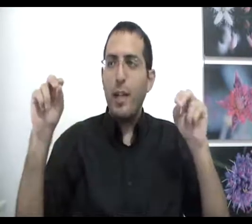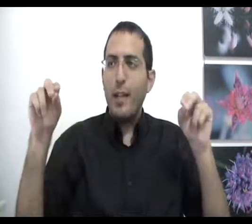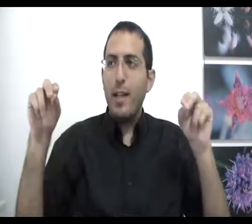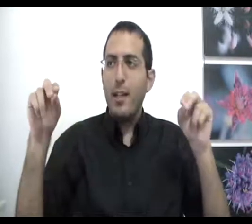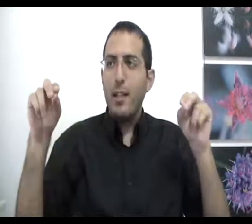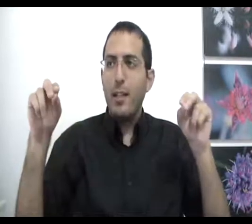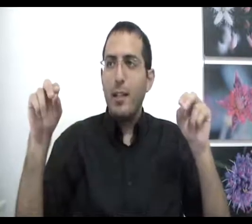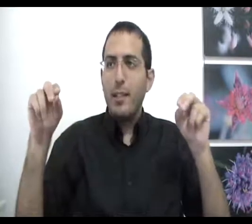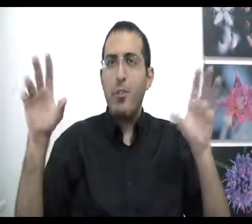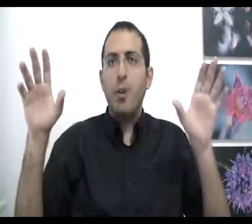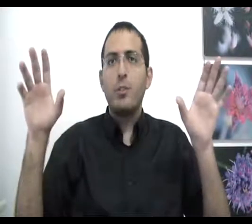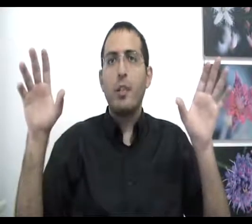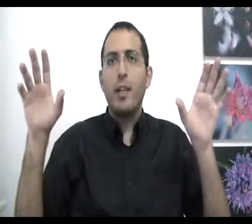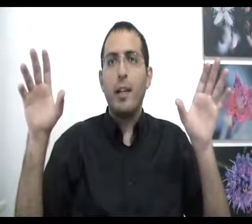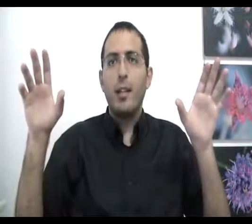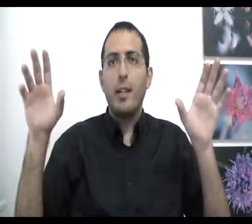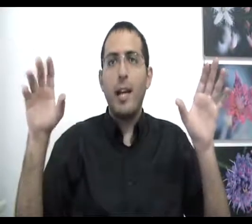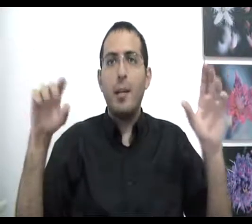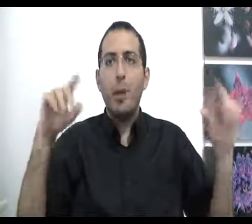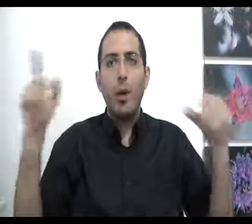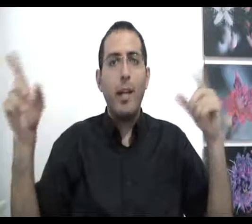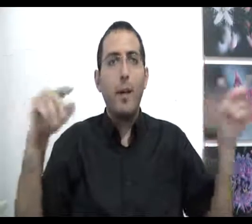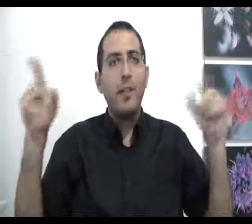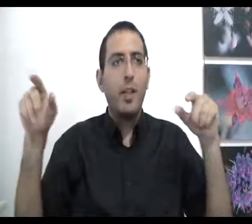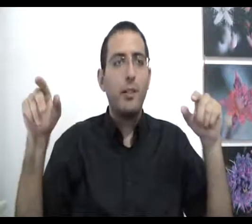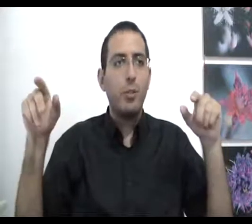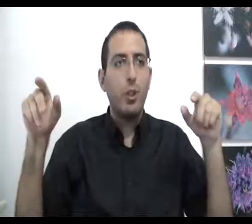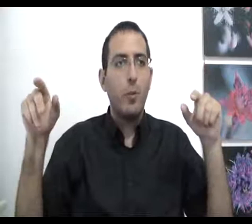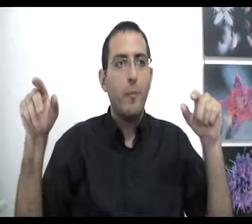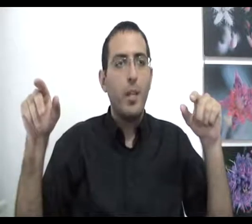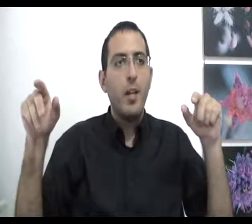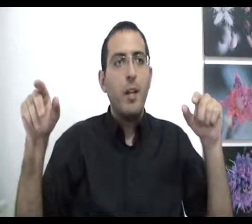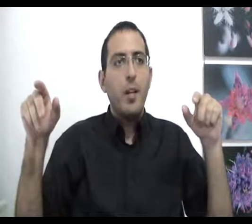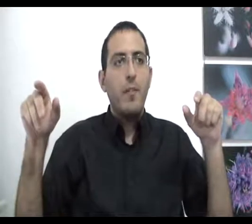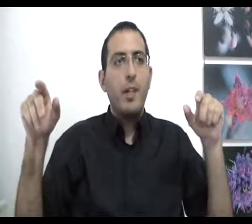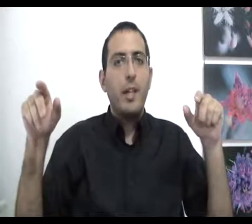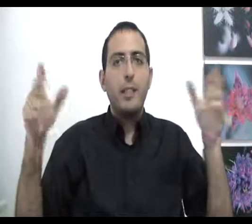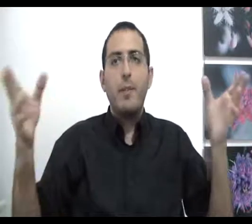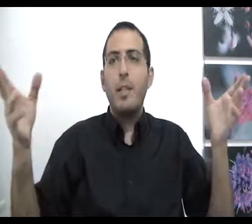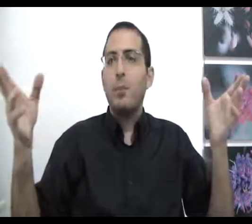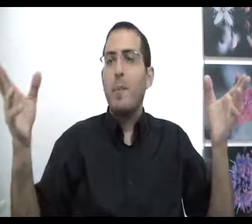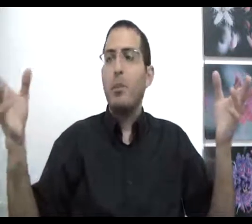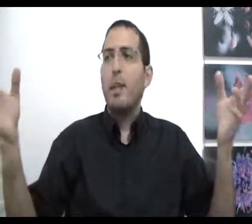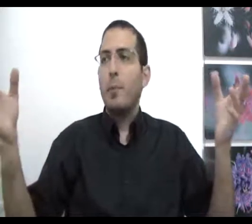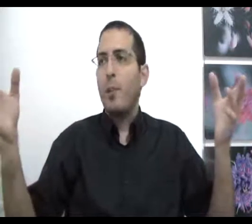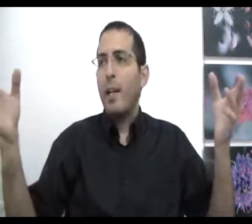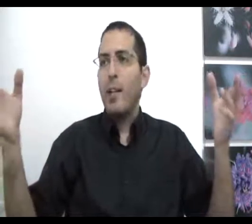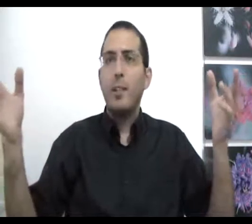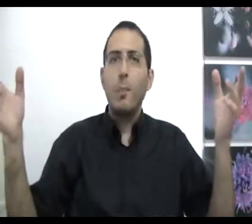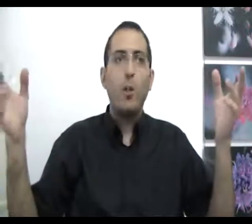רגע יש לו רצון אחר כי האדם בכל רגע מחליף את הרצון שלו ועכשיו בן אדם שואל מה זאת אומרת בכל רגע זה לא בכל